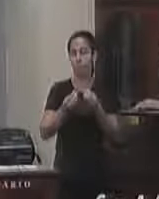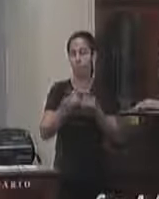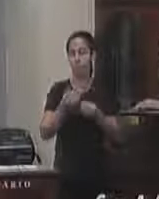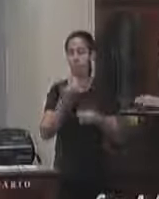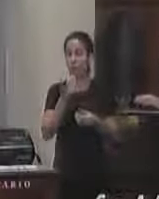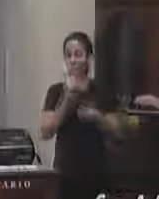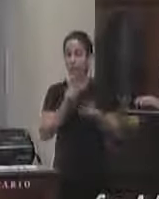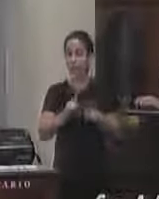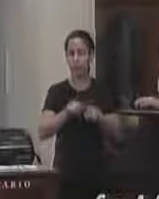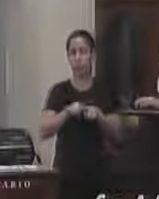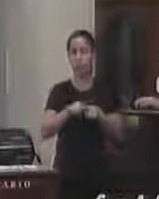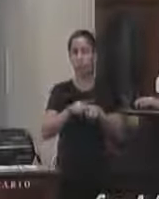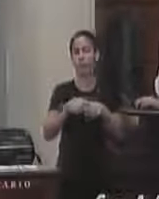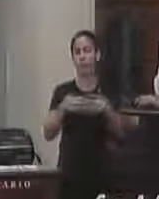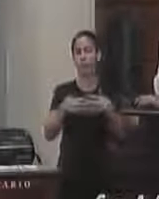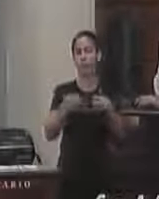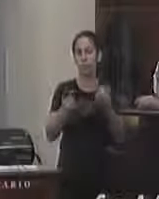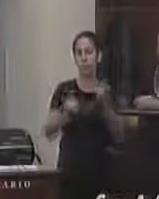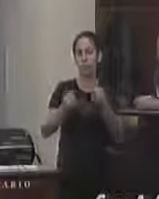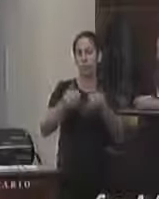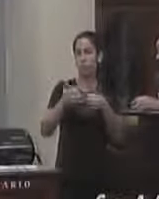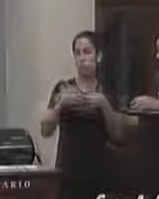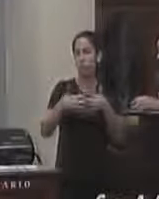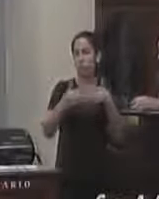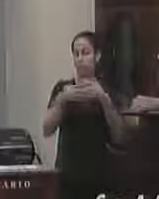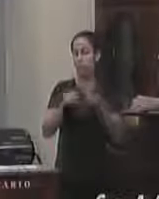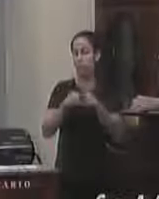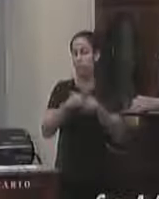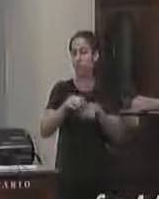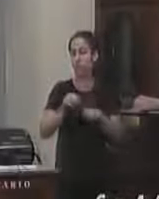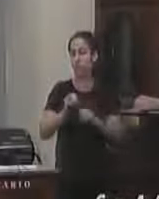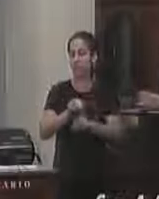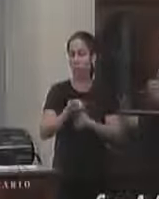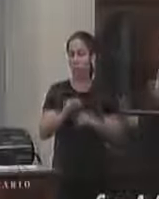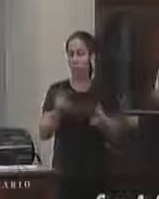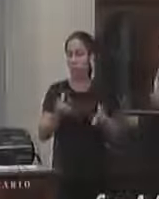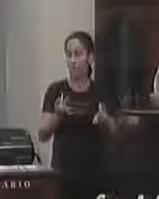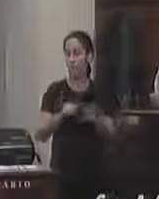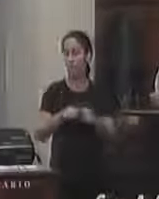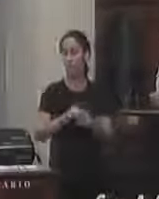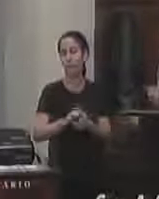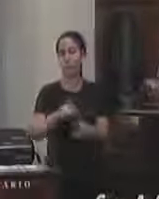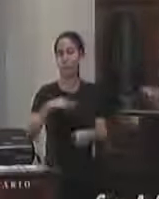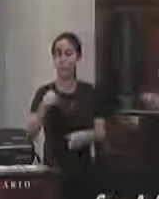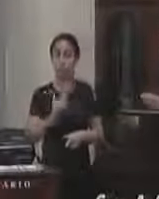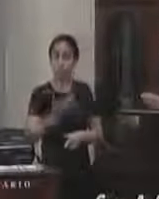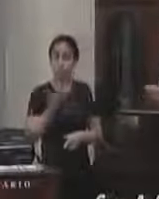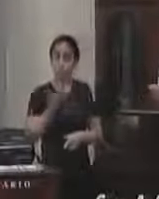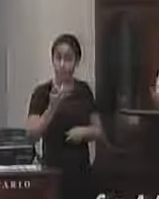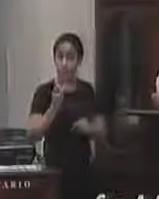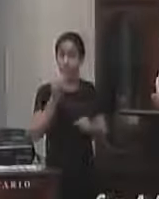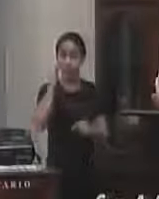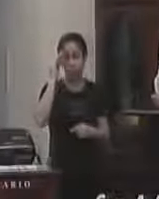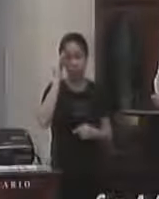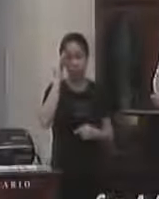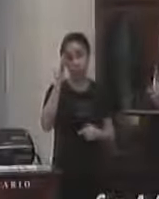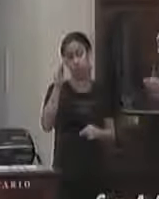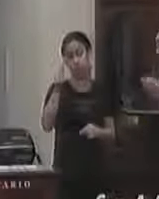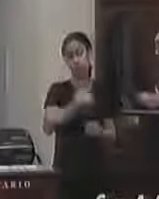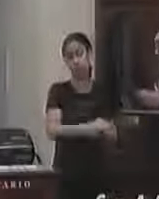merenda escolar o transporte escolar e principalmente o ensino de qualidade então a gente tem buscado isso como principalmente